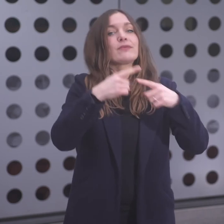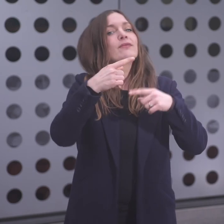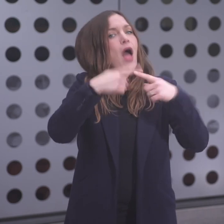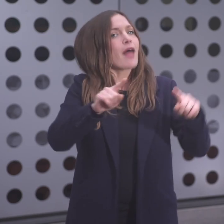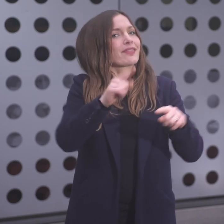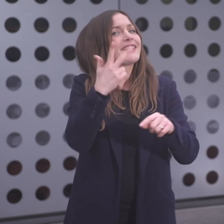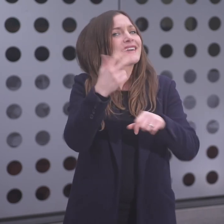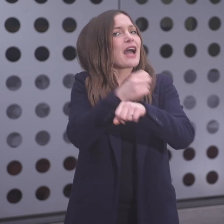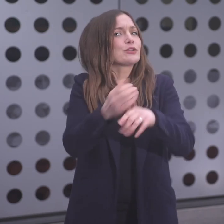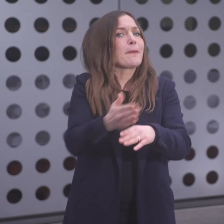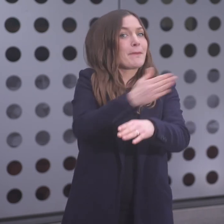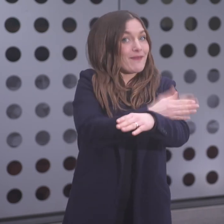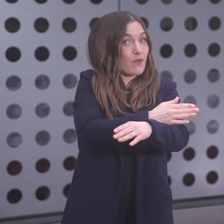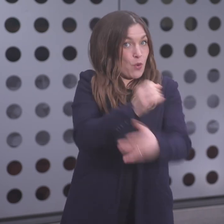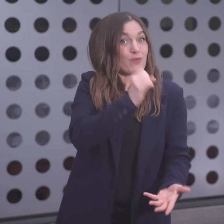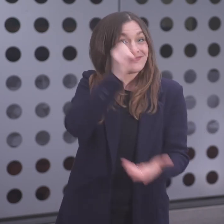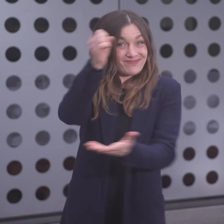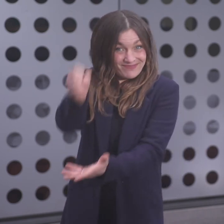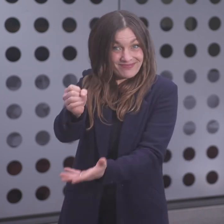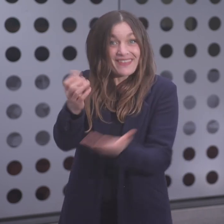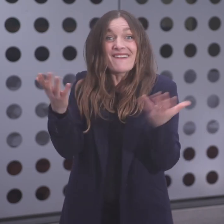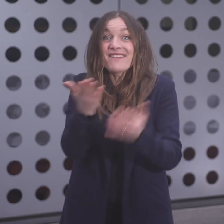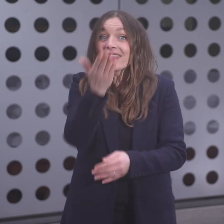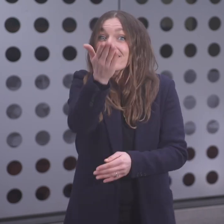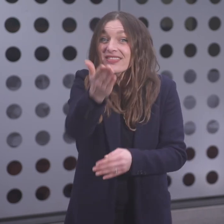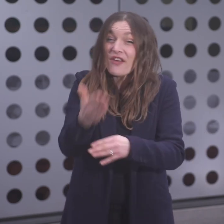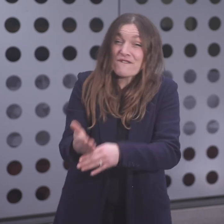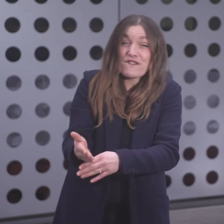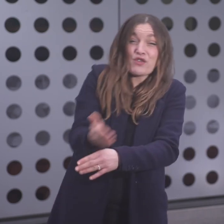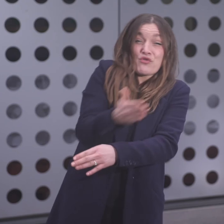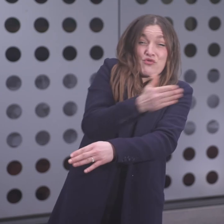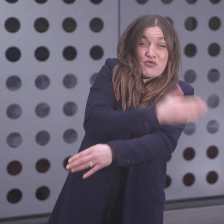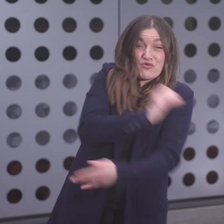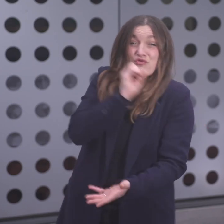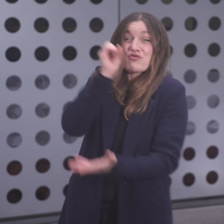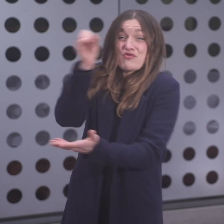vorher, in der Zone C maximal 3 Stunden, auf die Strasse gestellt werden.